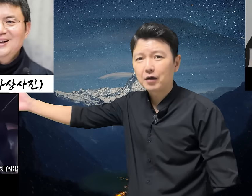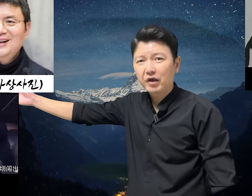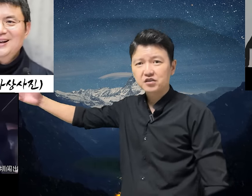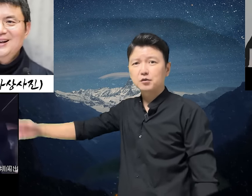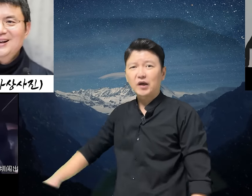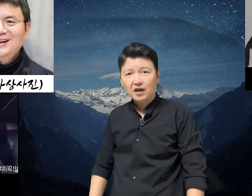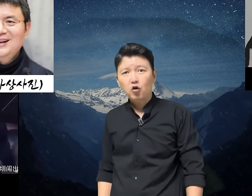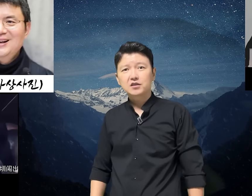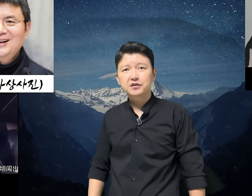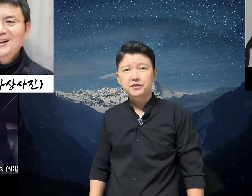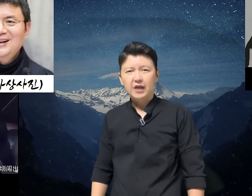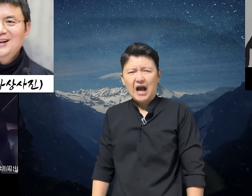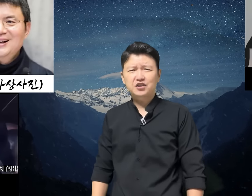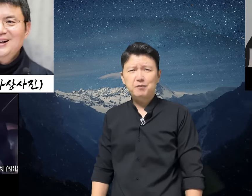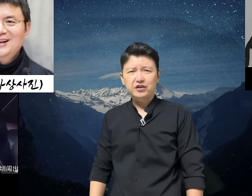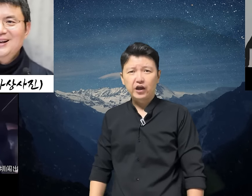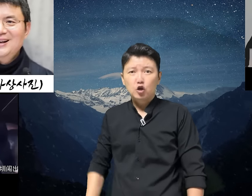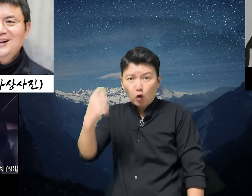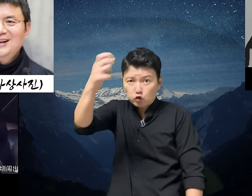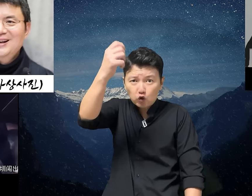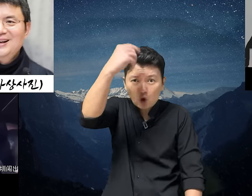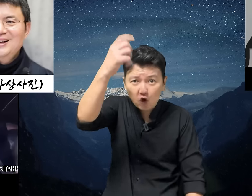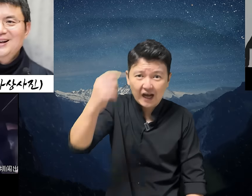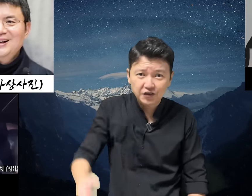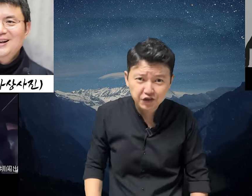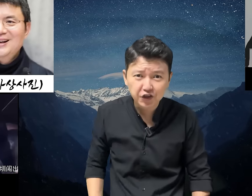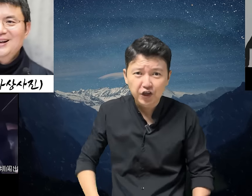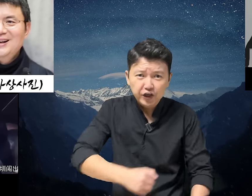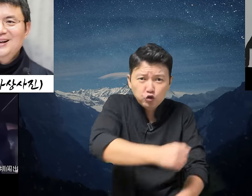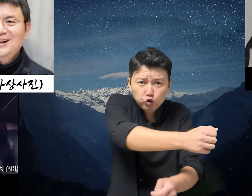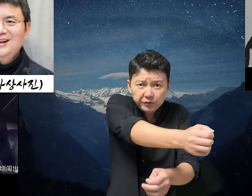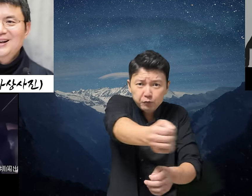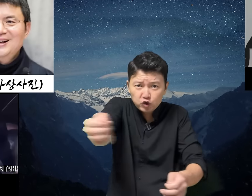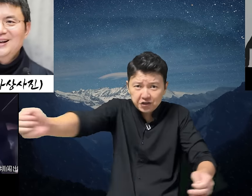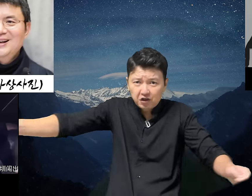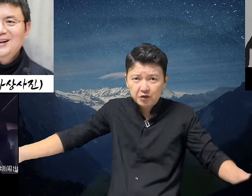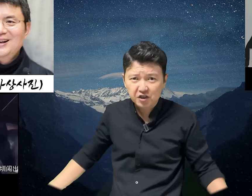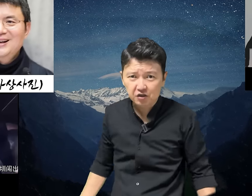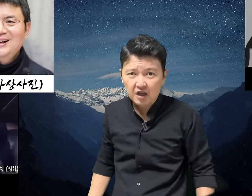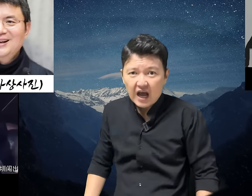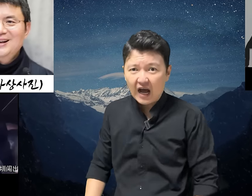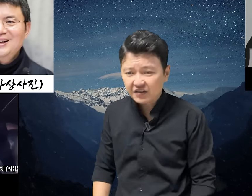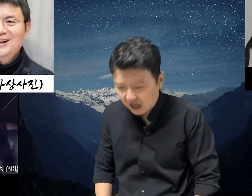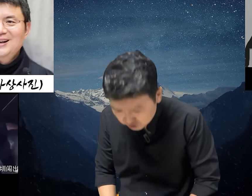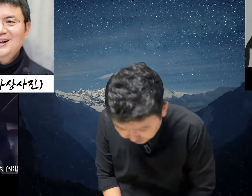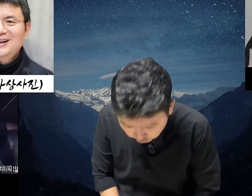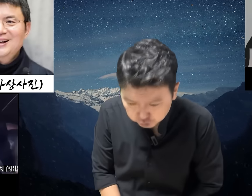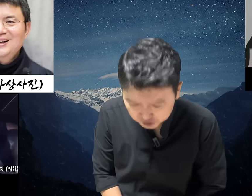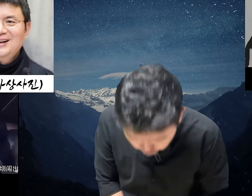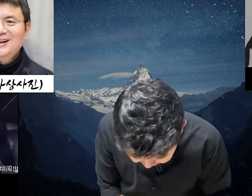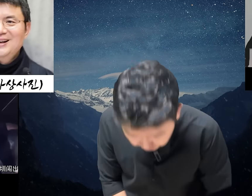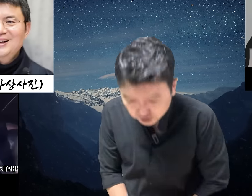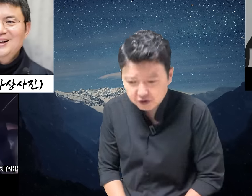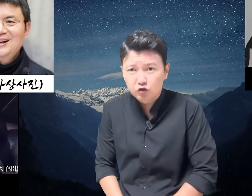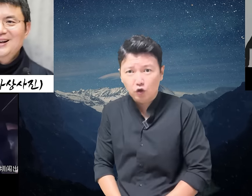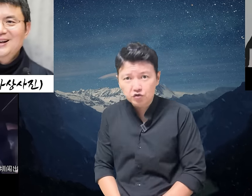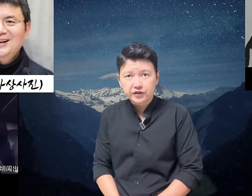맨스를 봤다고 하는데 하지만 이때 똑똑똑 하더니 이 루미문이 열리면서 한 나그네가 굽신굽신 거리며 들어오는데